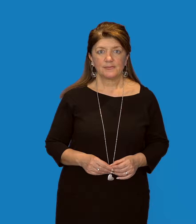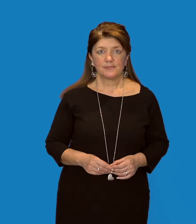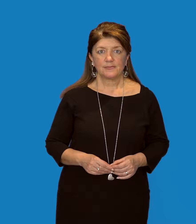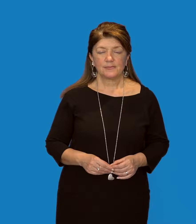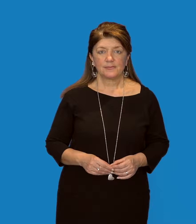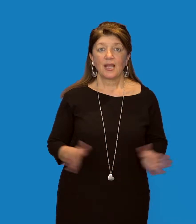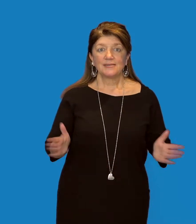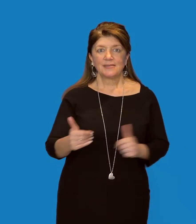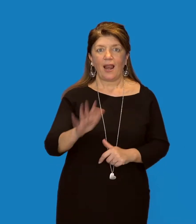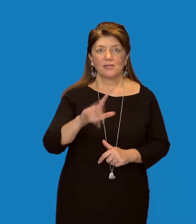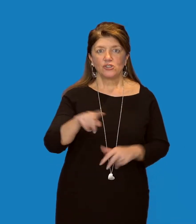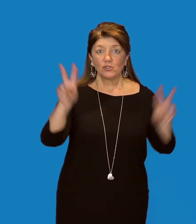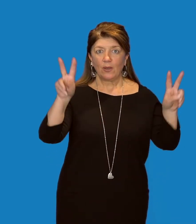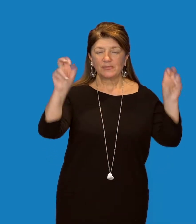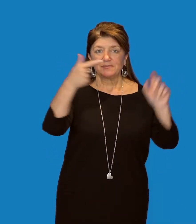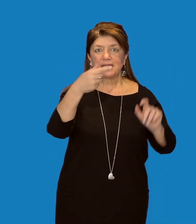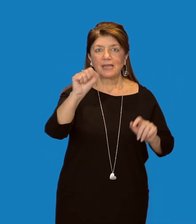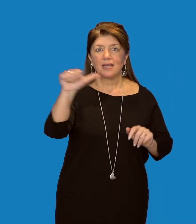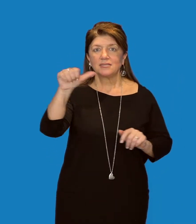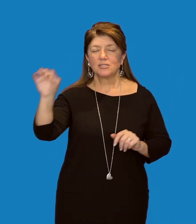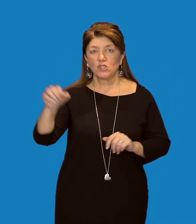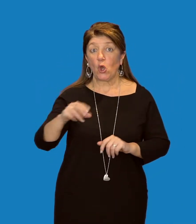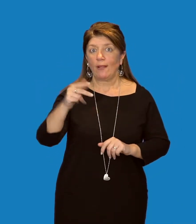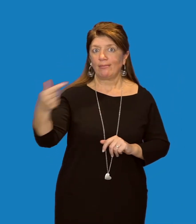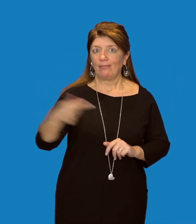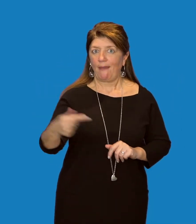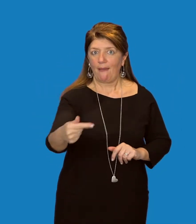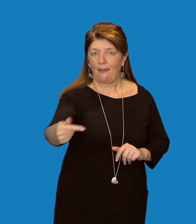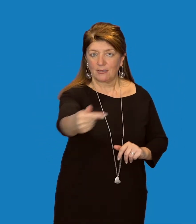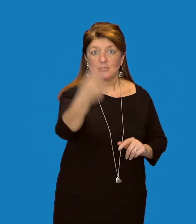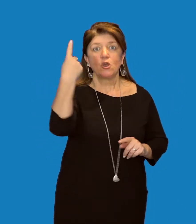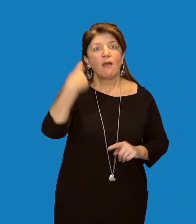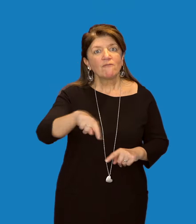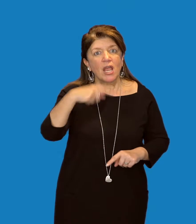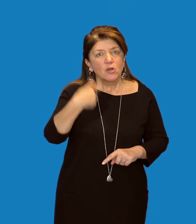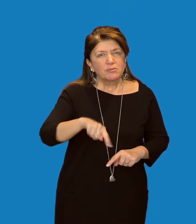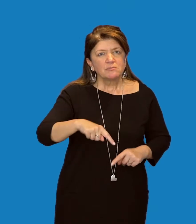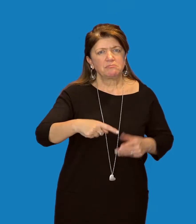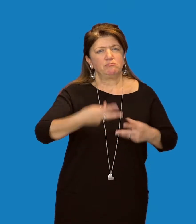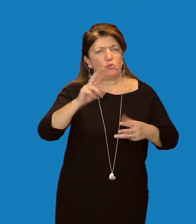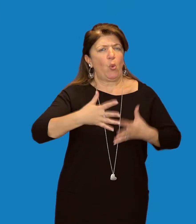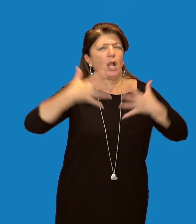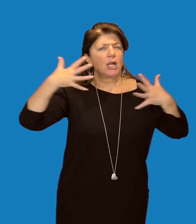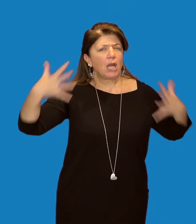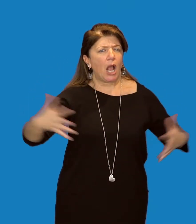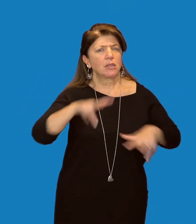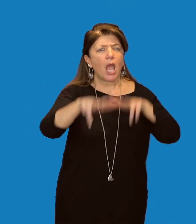Sala 5. Tasso. Il tasso è il più grosso dei mustelidi, mammiferi carnivori